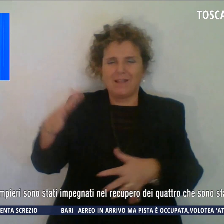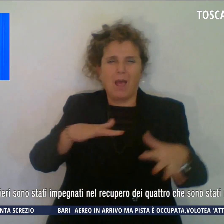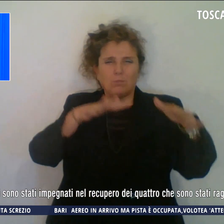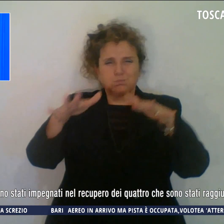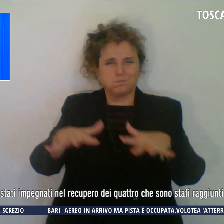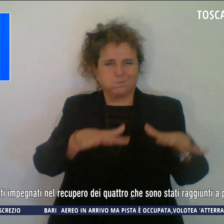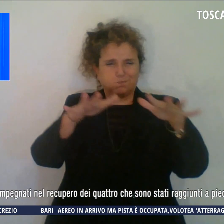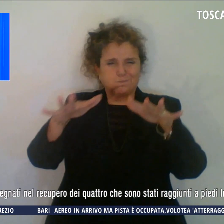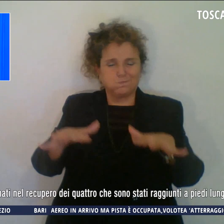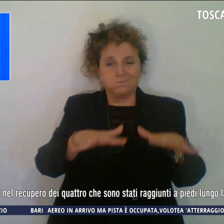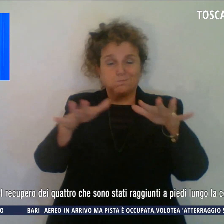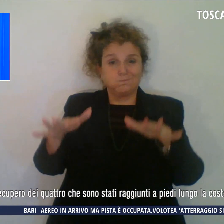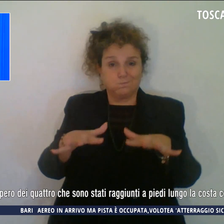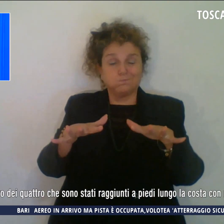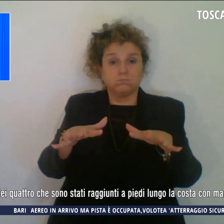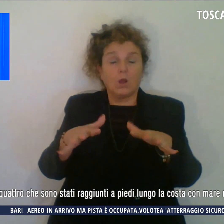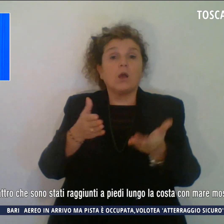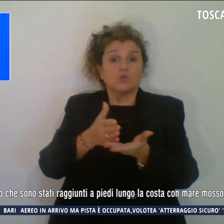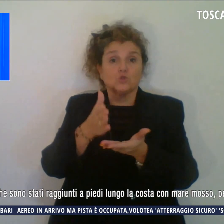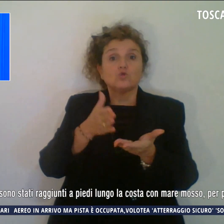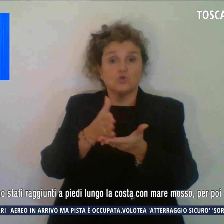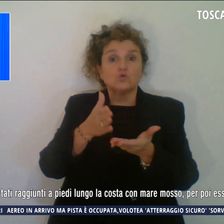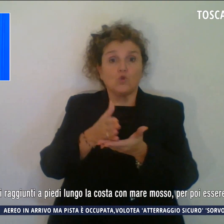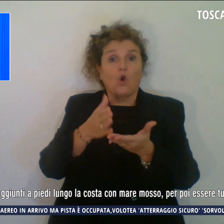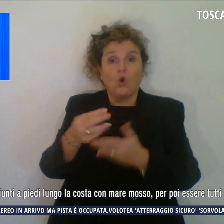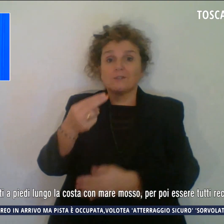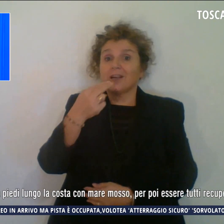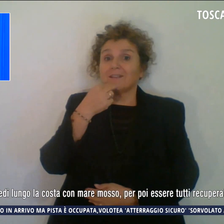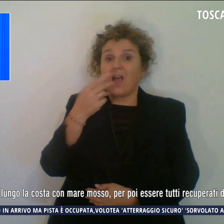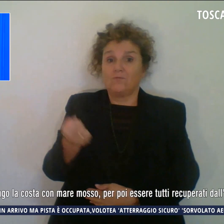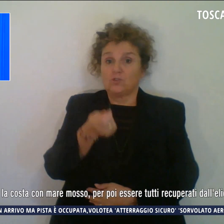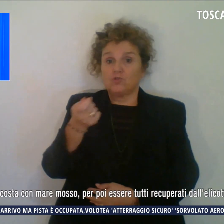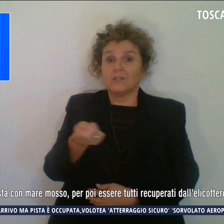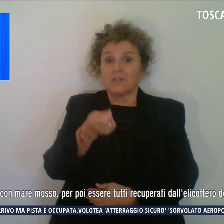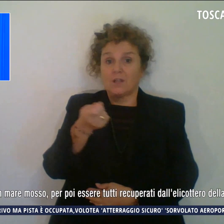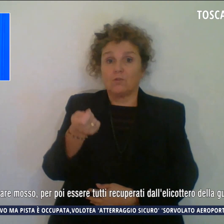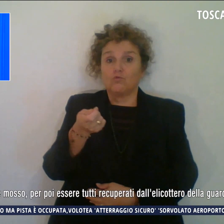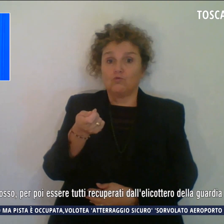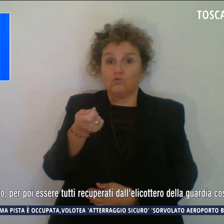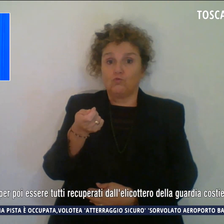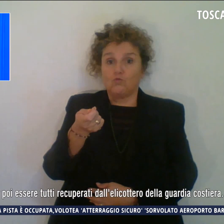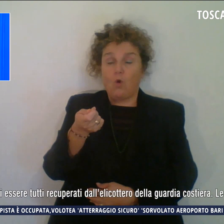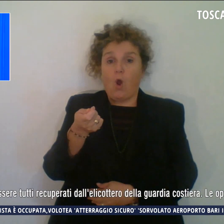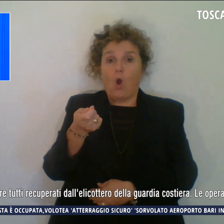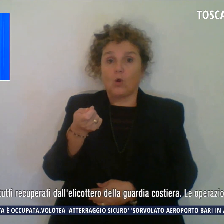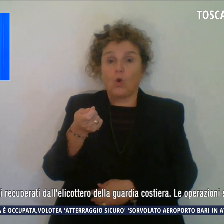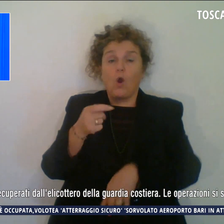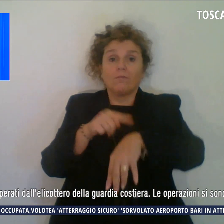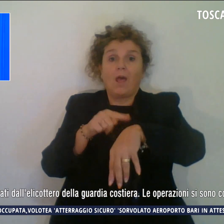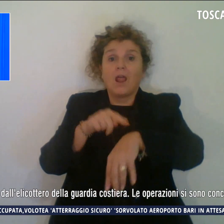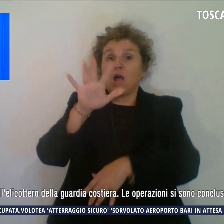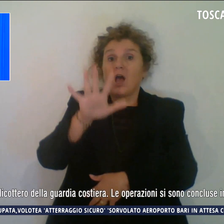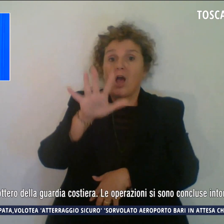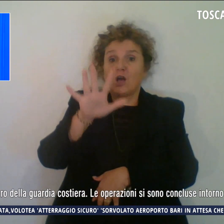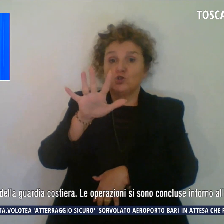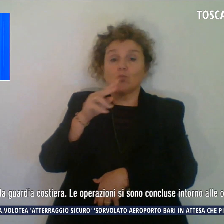sono state soccorse dai Vigili del Fuoco. A partire dalle 17.50 di ieri,